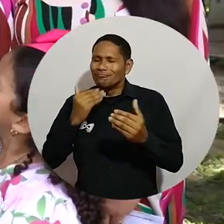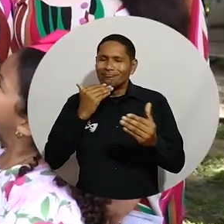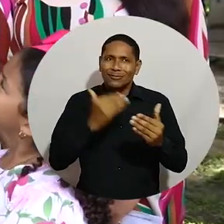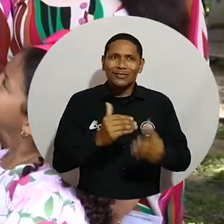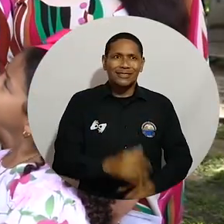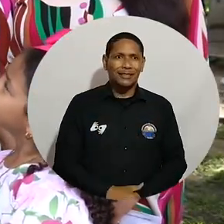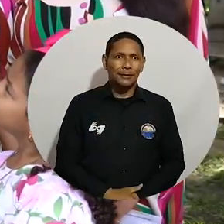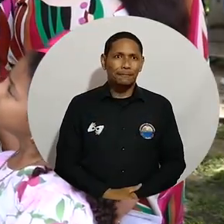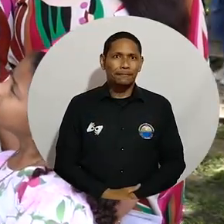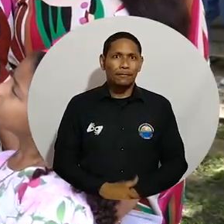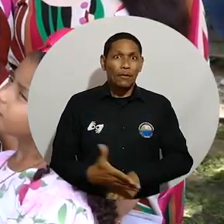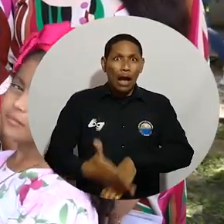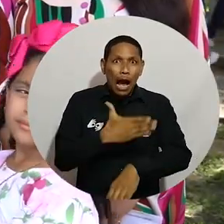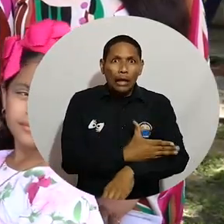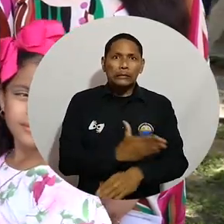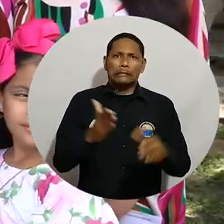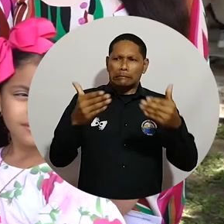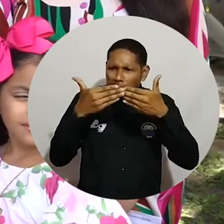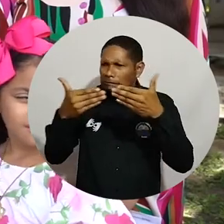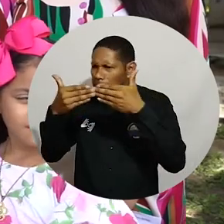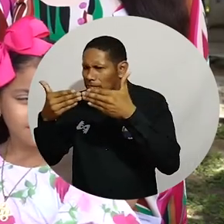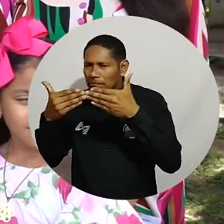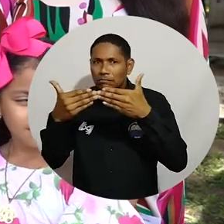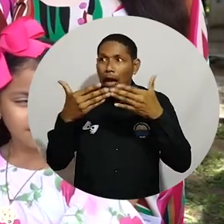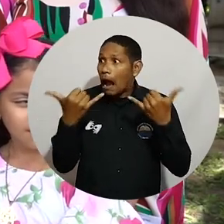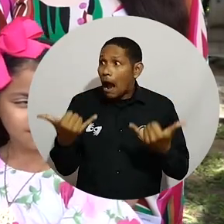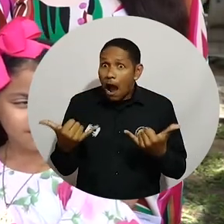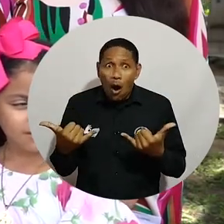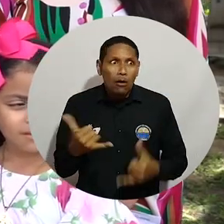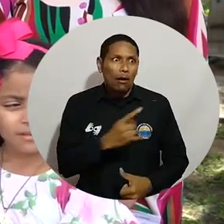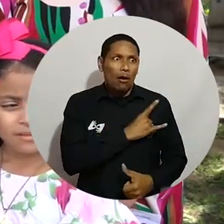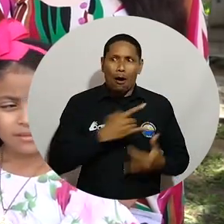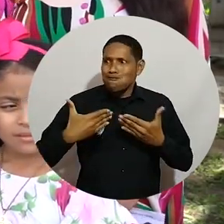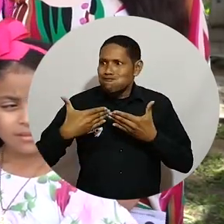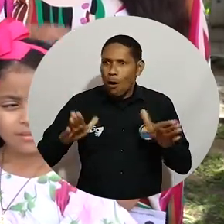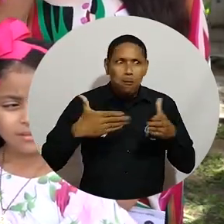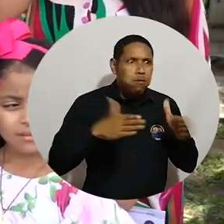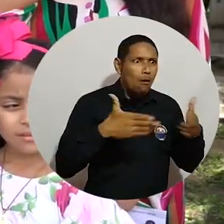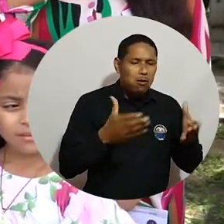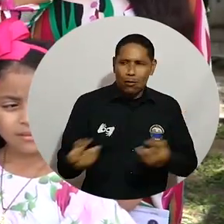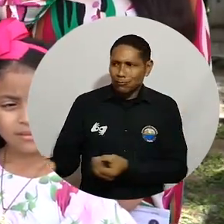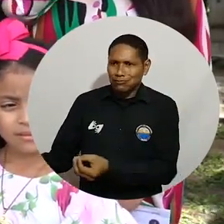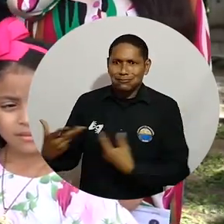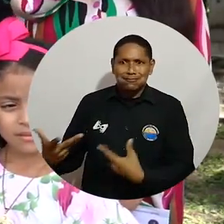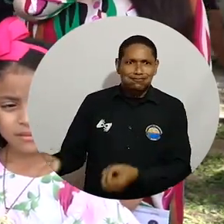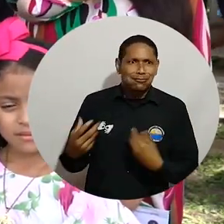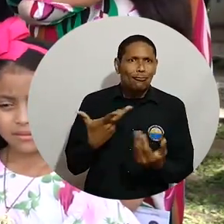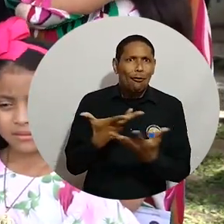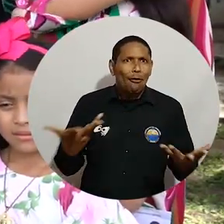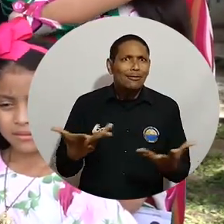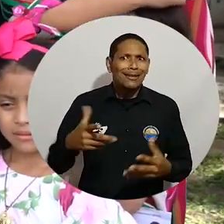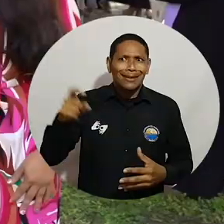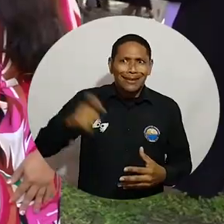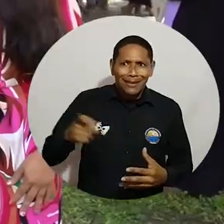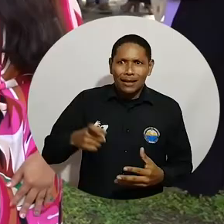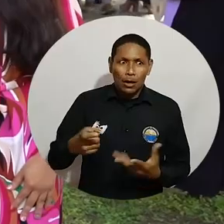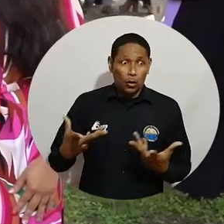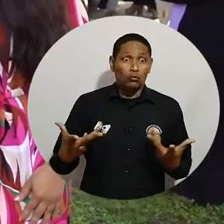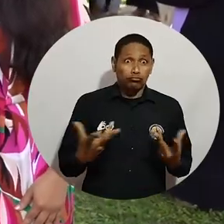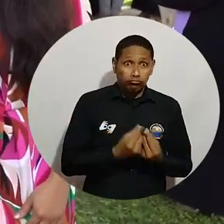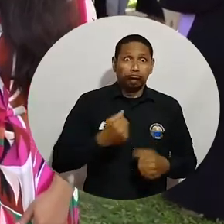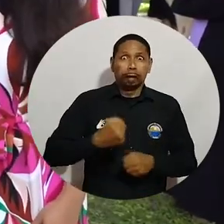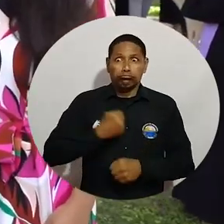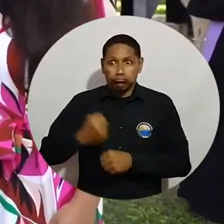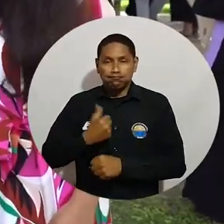dieron. Anteriormente había muchas puertas cerradas. Ahora la universidad nos está dando muchas cosas. Todo lo necesario, un buen